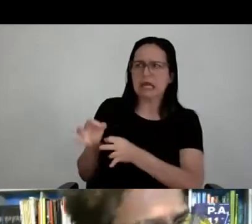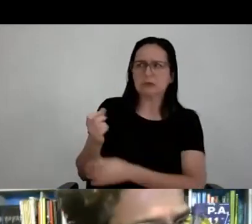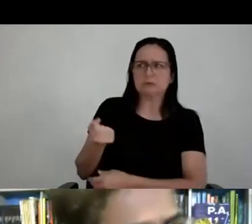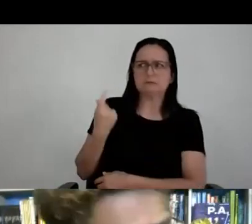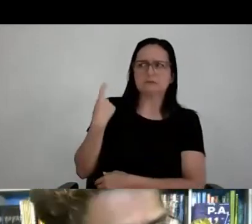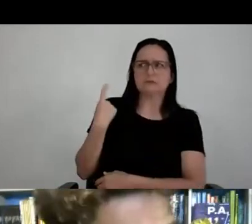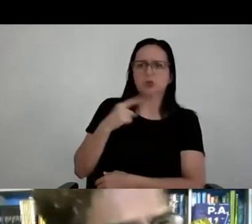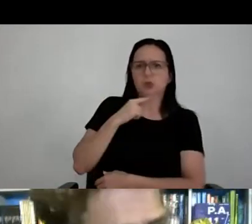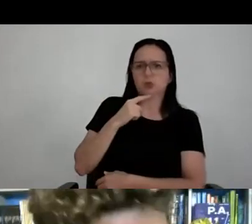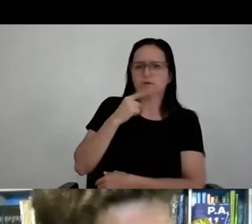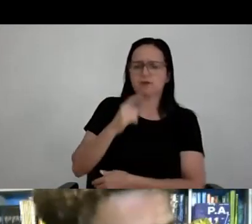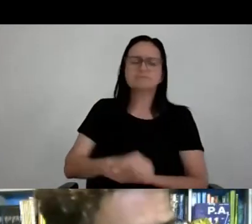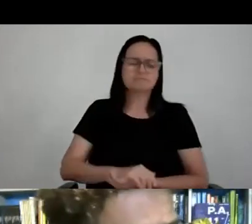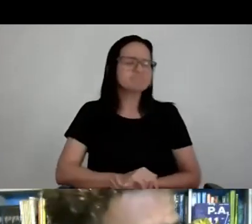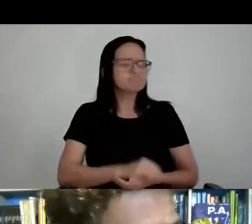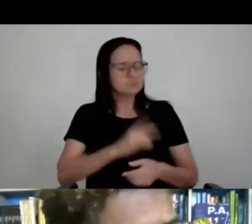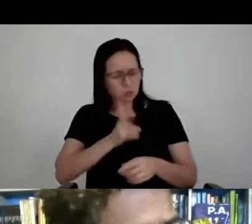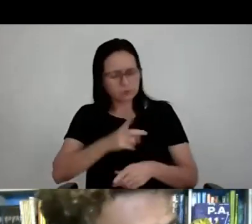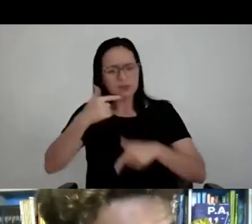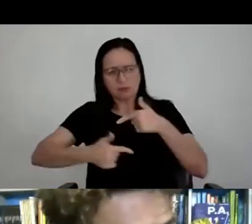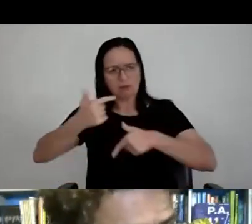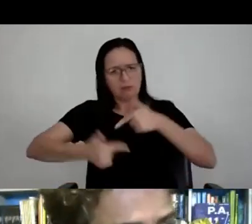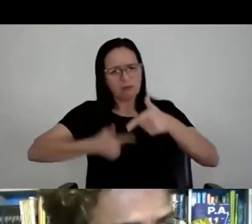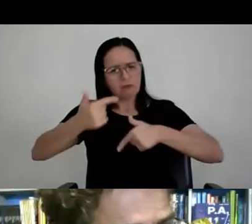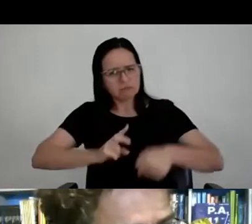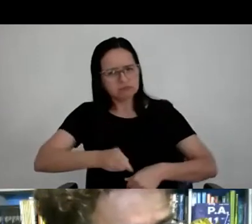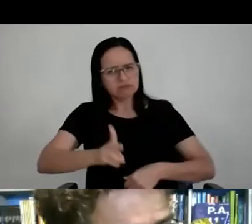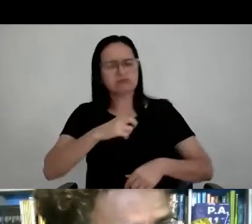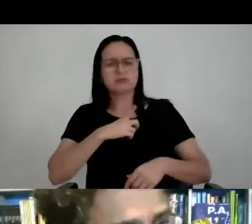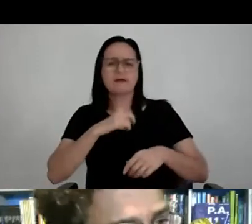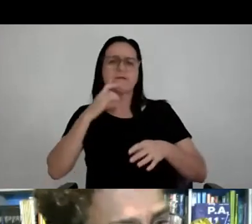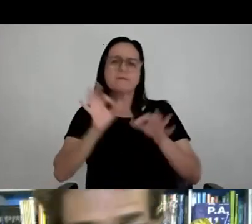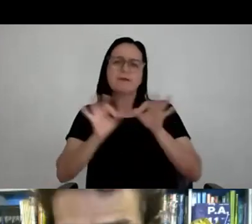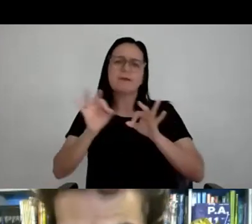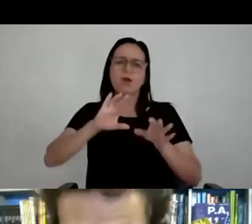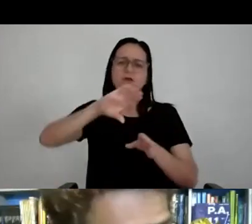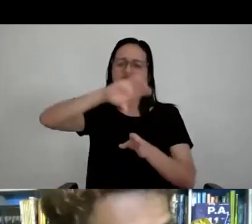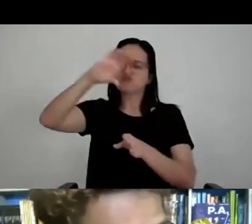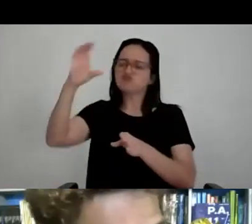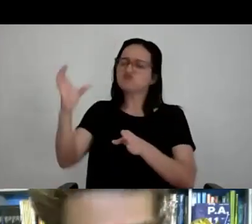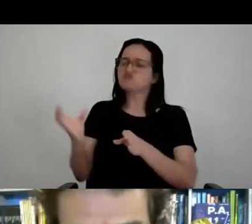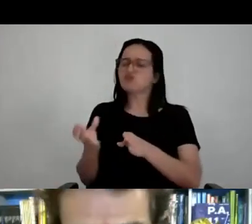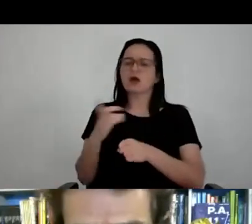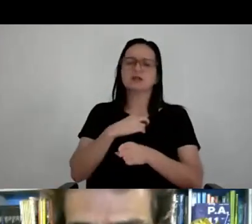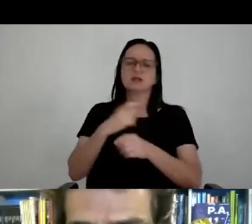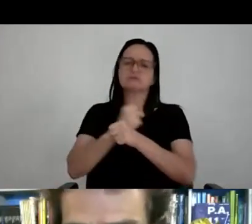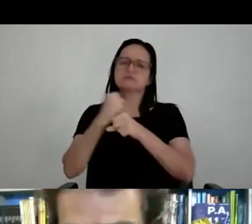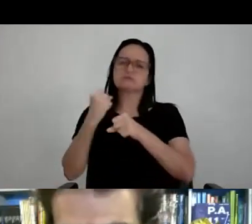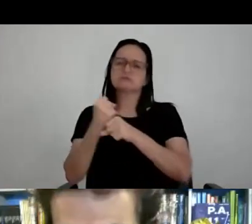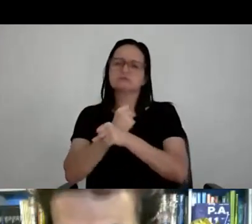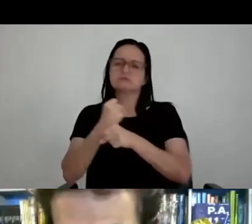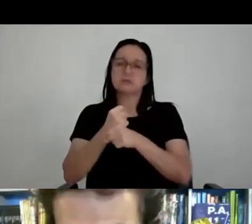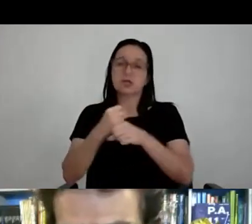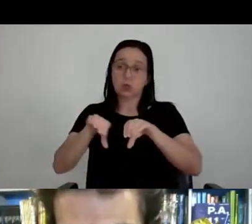E a gente seguiu trabalhando, pode mostrar, chegamos nessa estrutura técnica e começamos a fabricar. Cada tubo desse tem